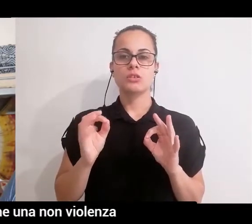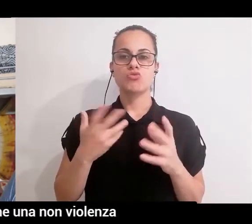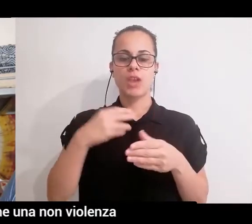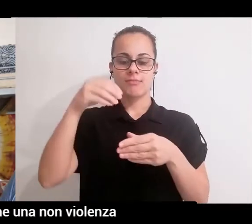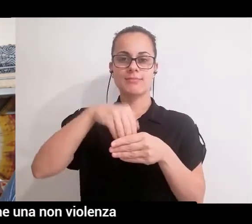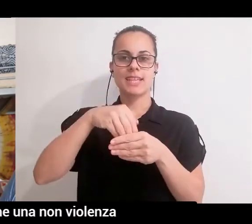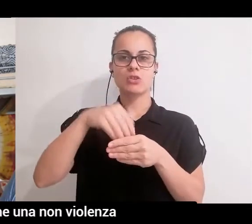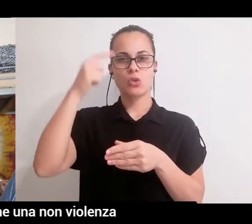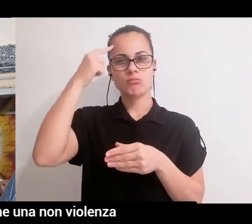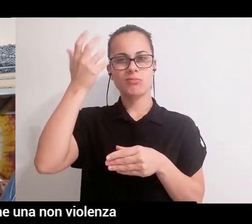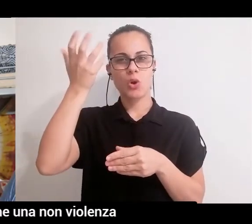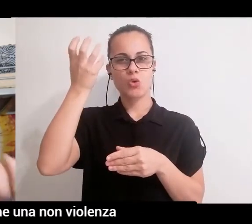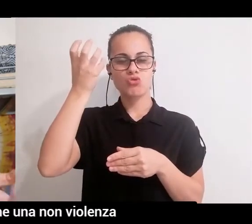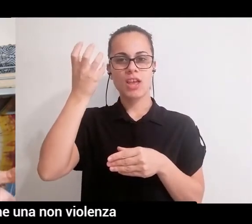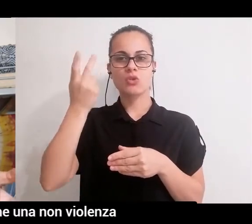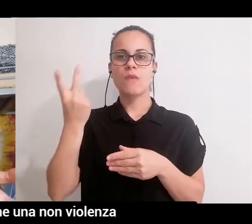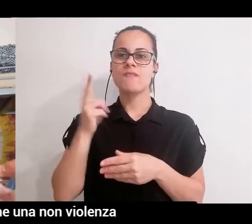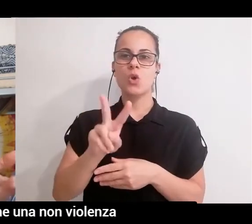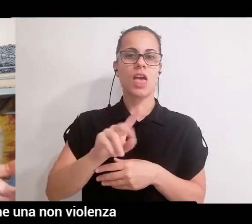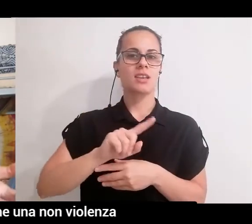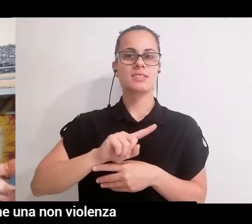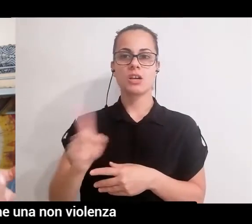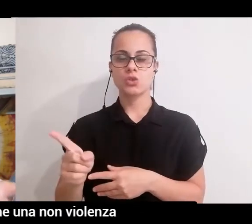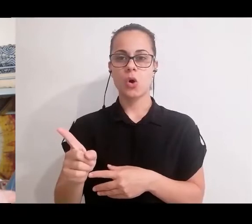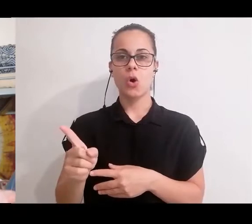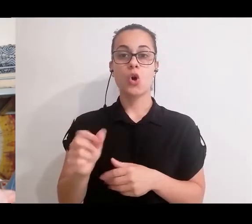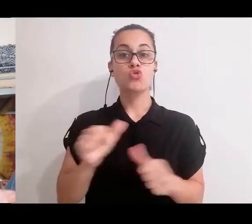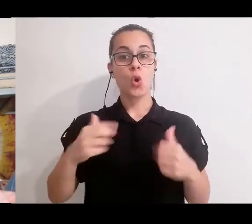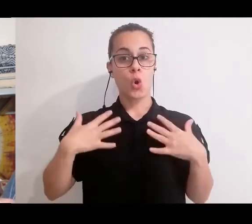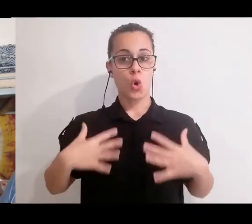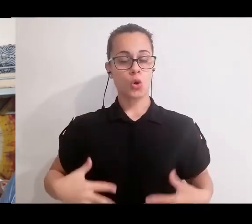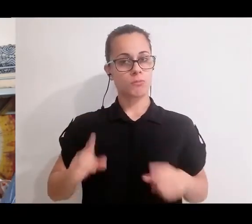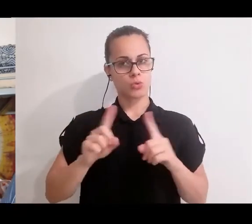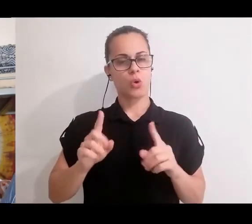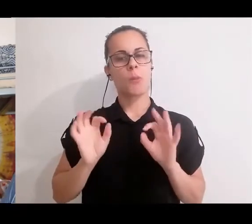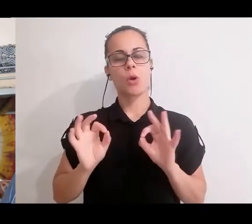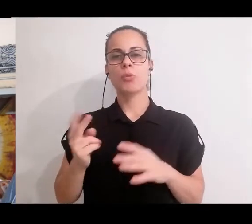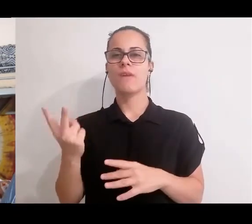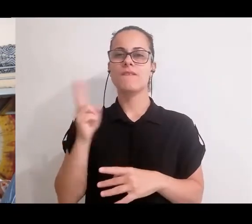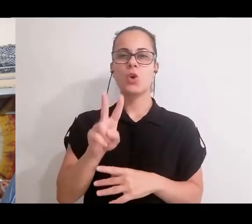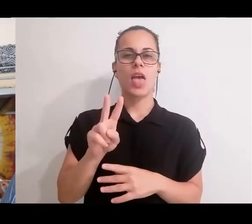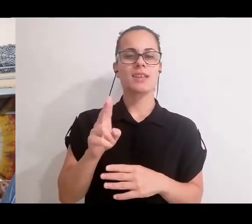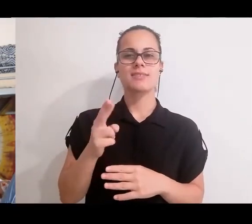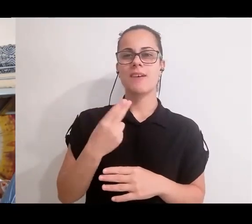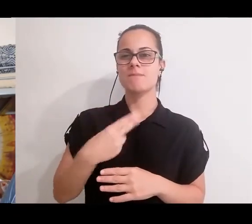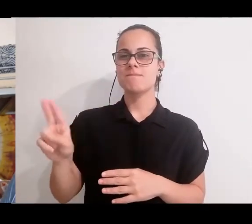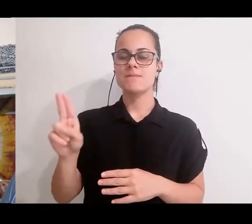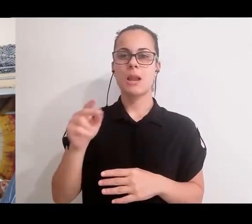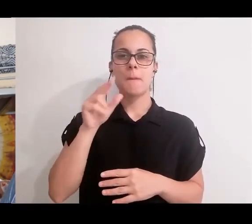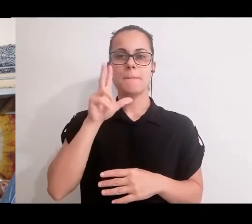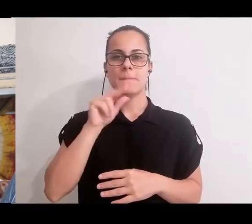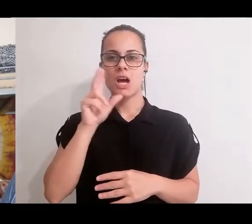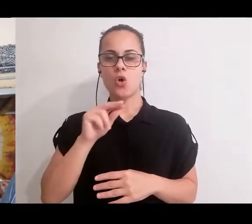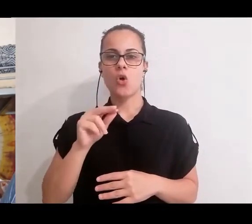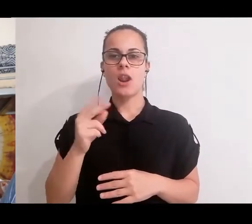violenza. Una non violenza che non viene intesa come una non violenza semplicemente fisica, una non violenza di parole,